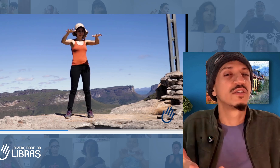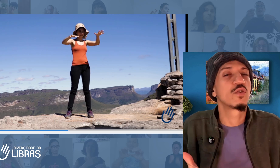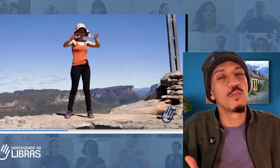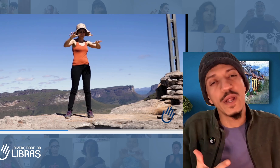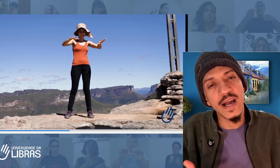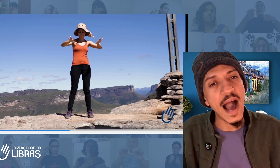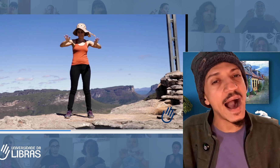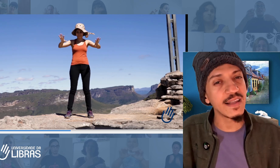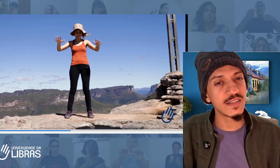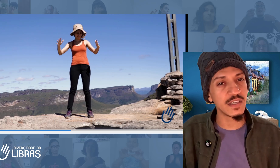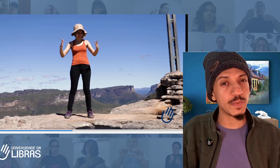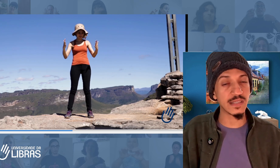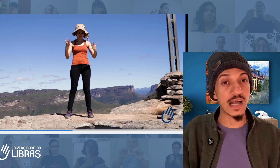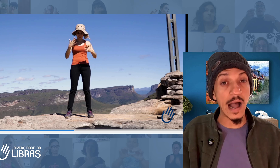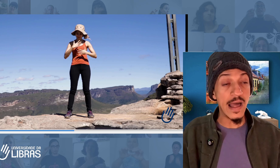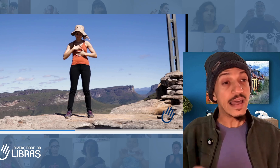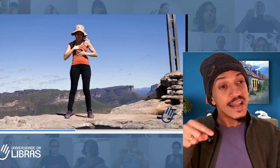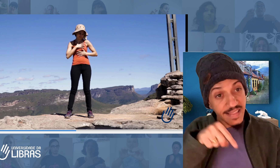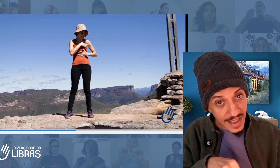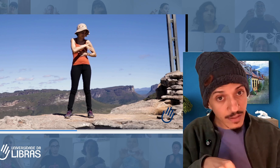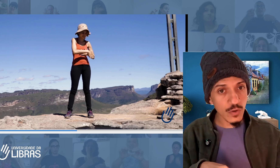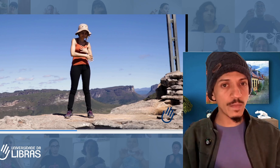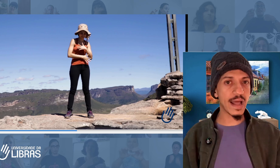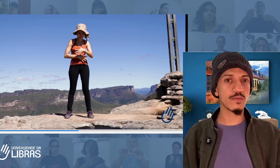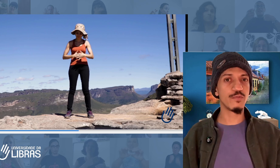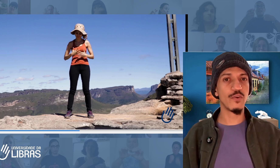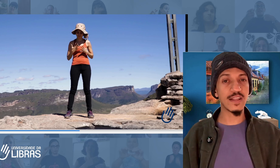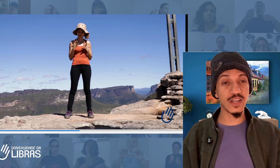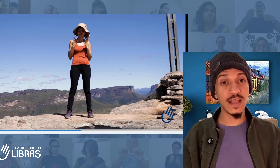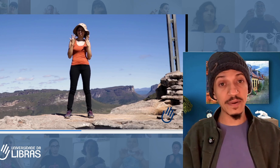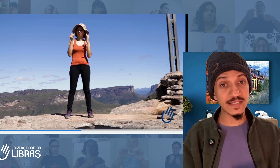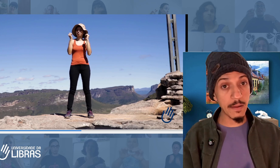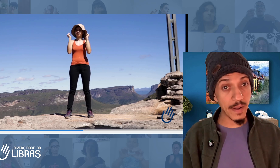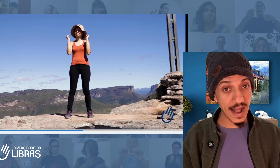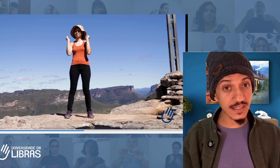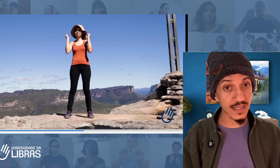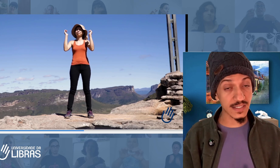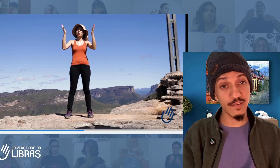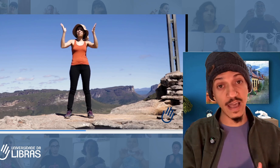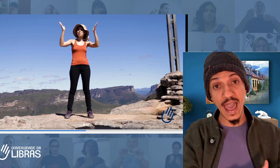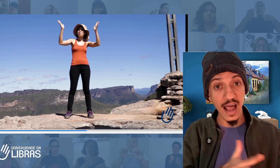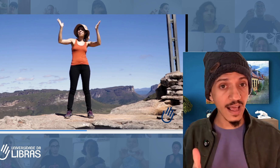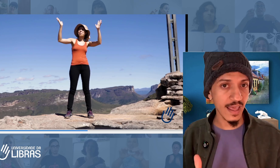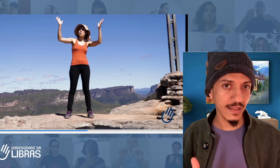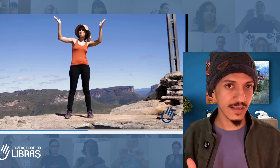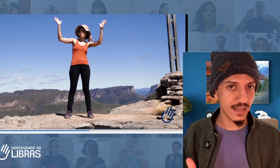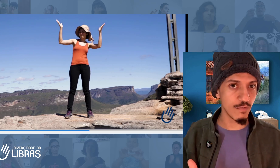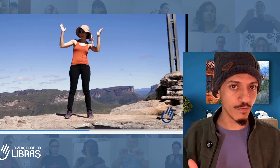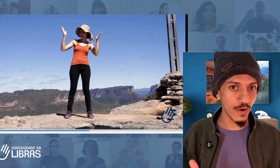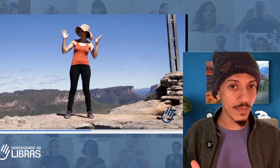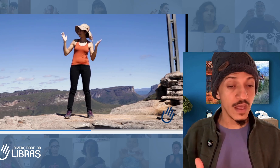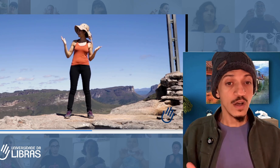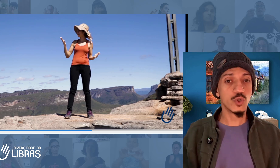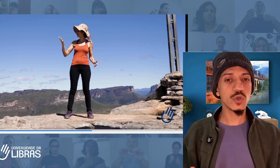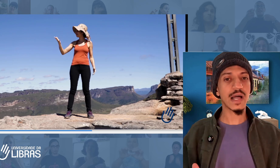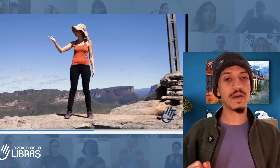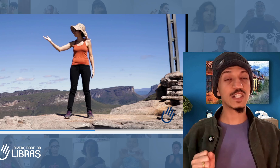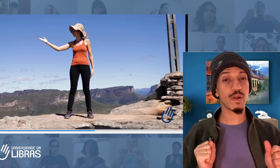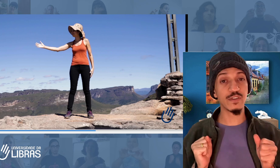comunicar e de se expressar. E dentro do método fluente em Libras, tem práticas que ela é quem desenvolveu, justamente para você